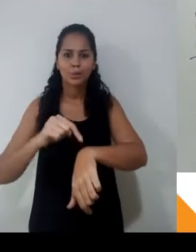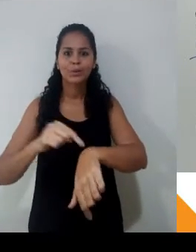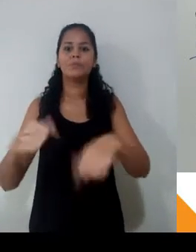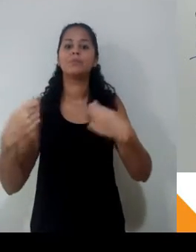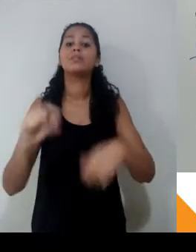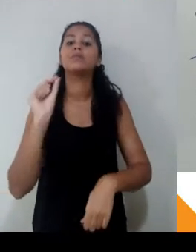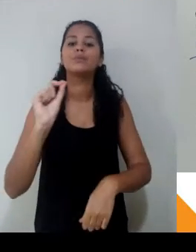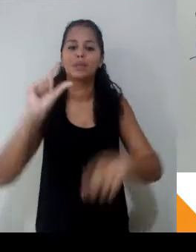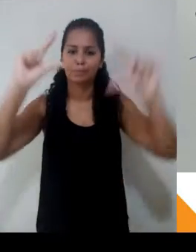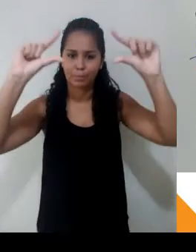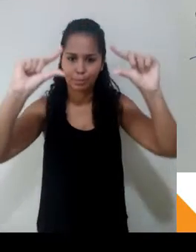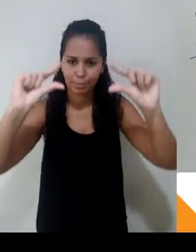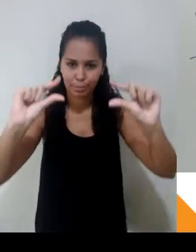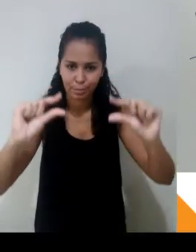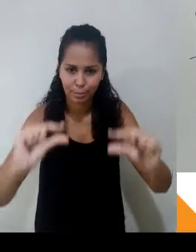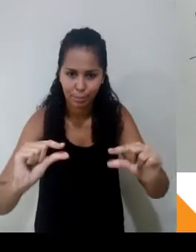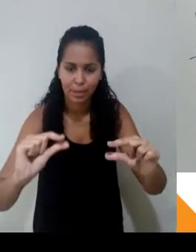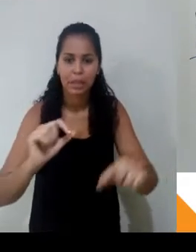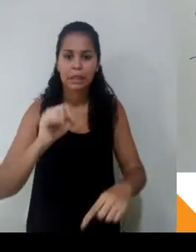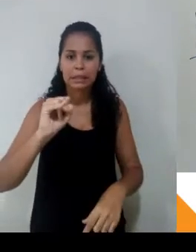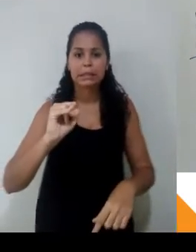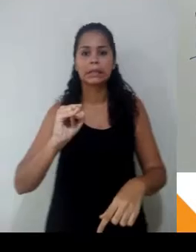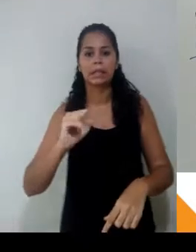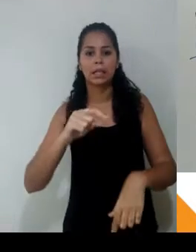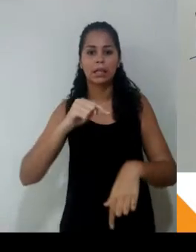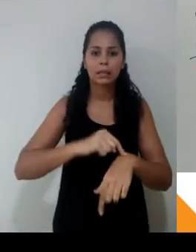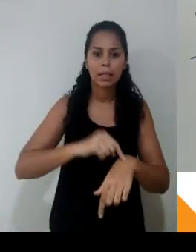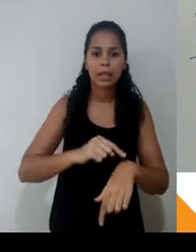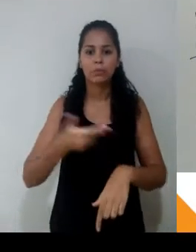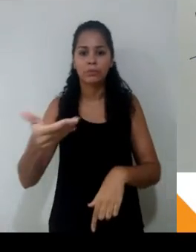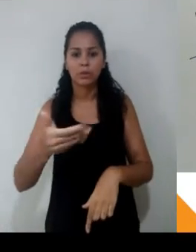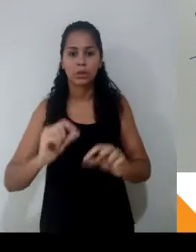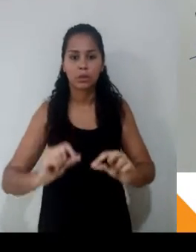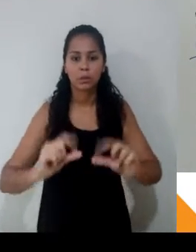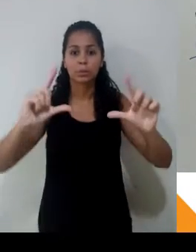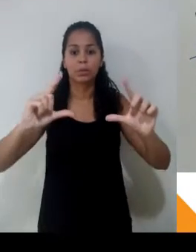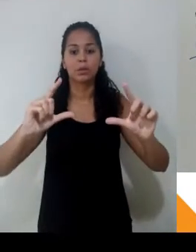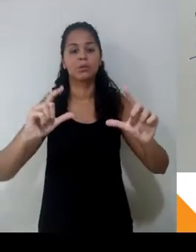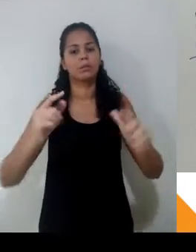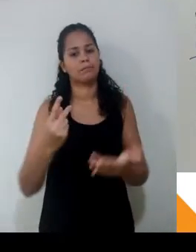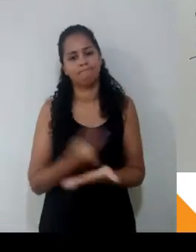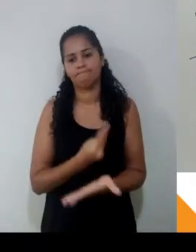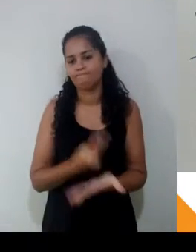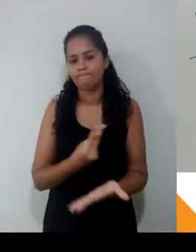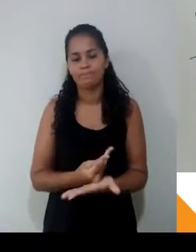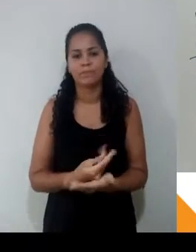Então, se eu aumento a velocidade, o tempo tem que diminuir para eu poder manter uma distância fixa. Por isso que nós, inversamente, a gente se